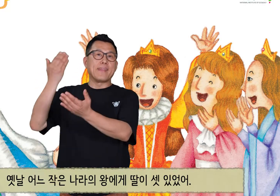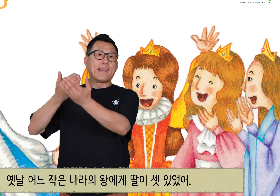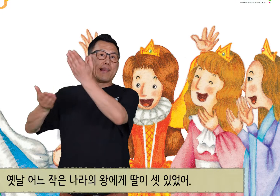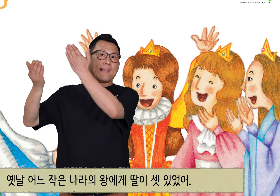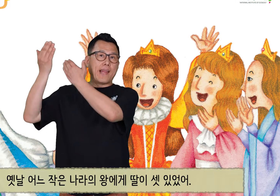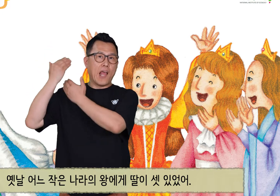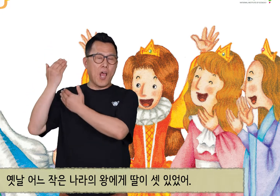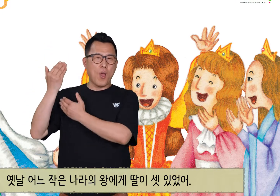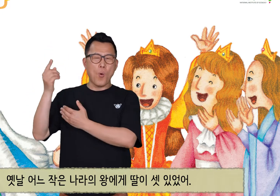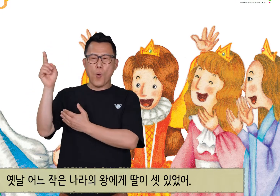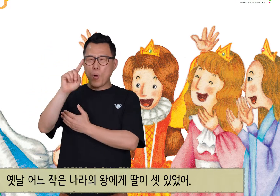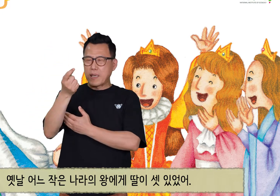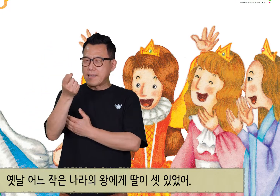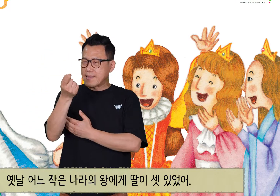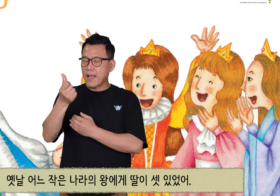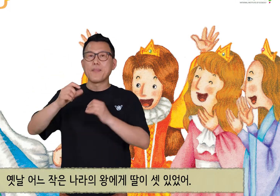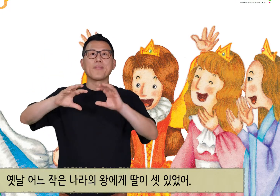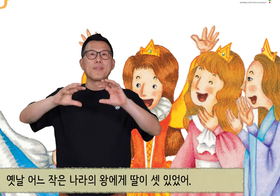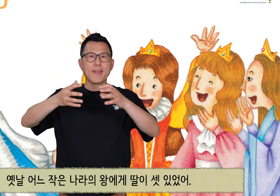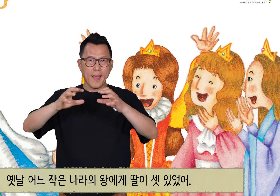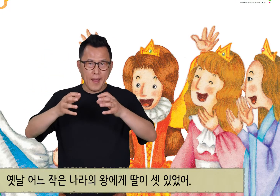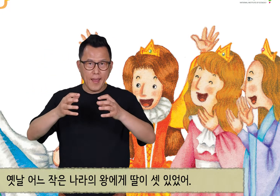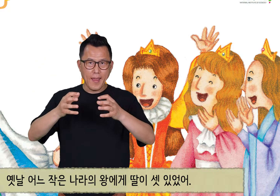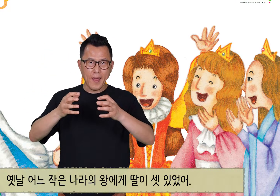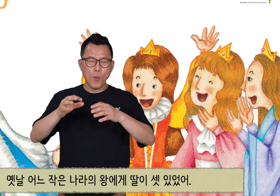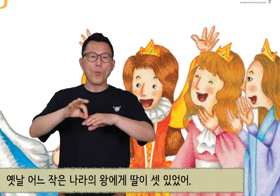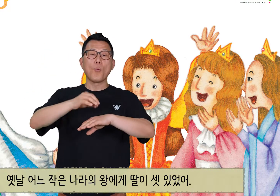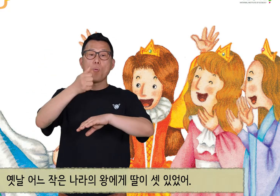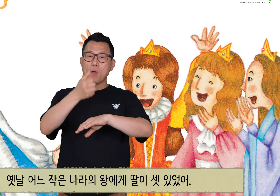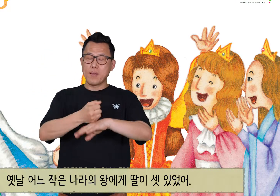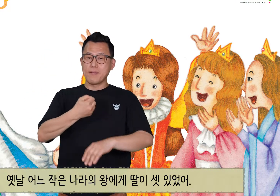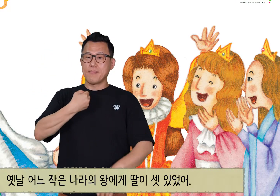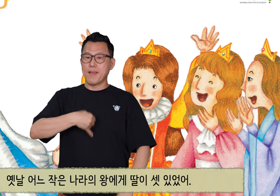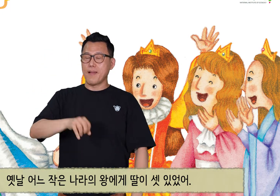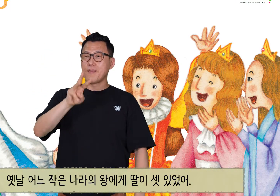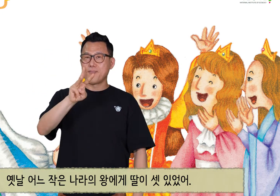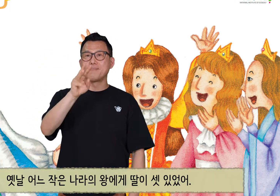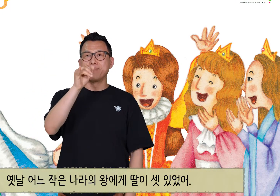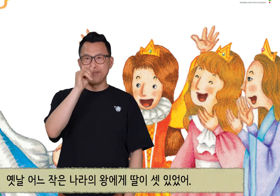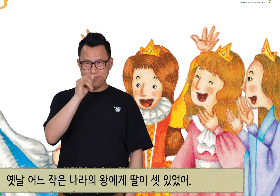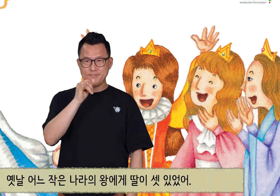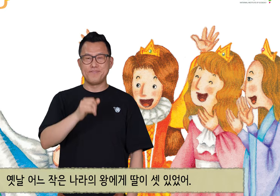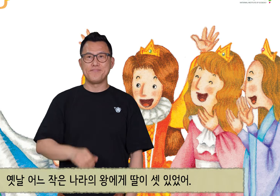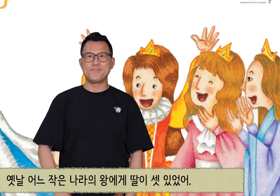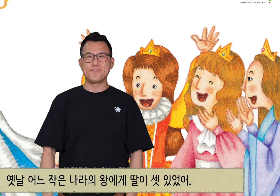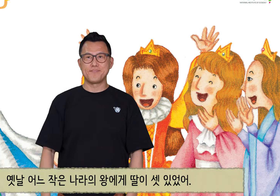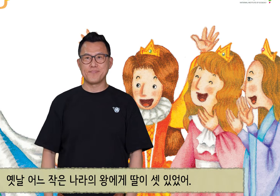옛날 어느 작은 나라의 왕에게 딸이 셋 있었어.